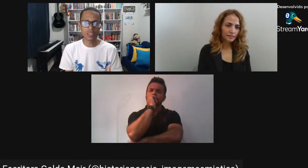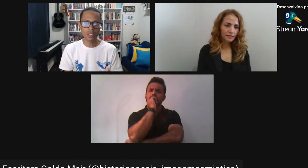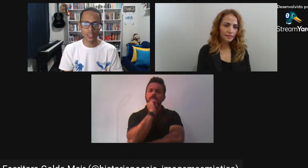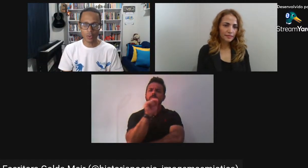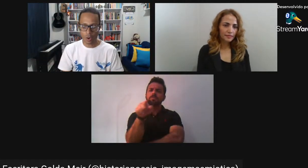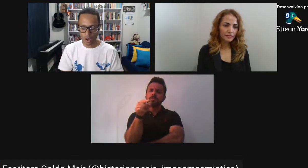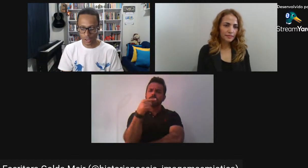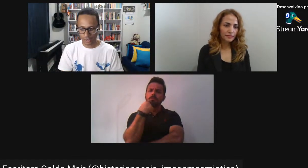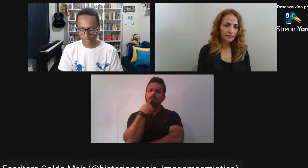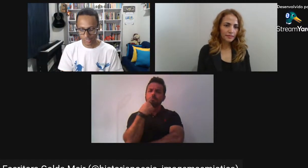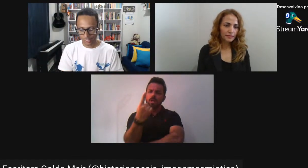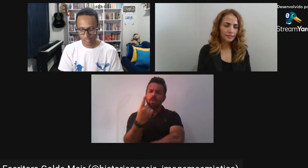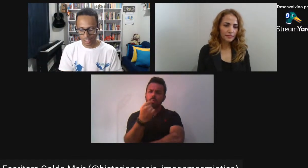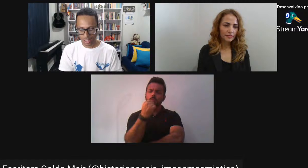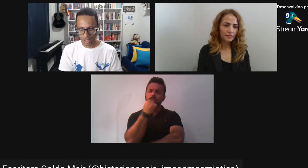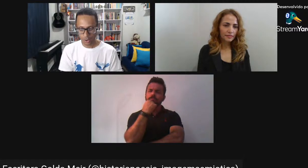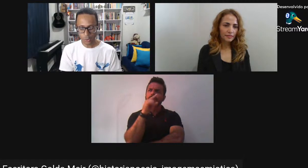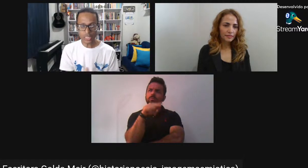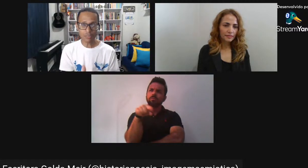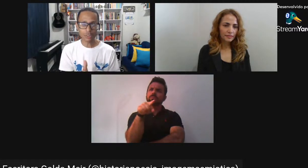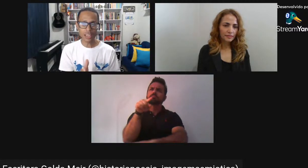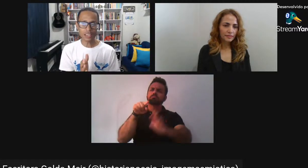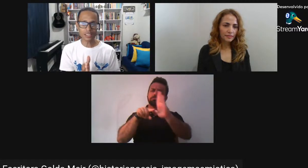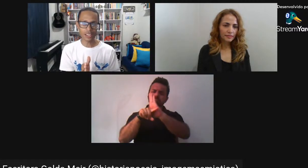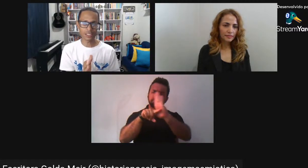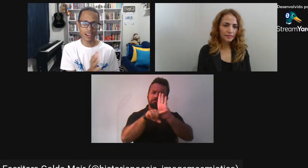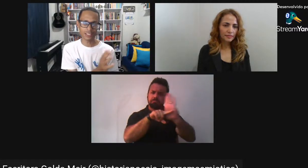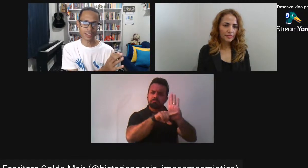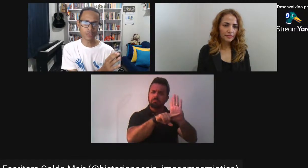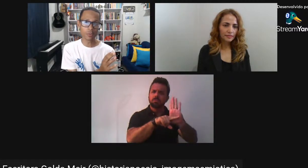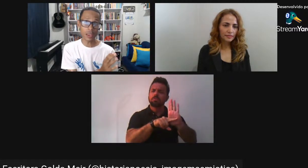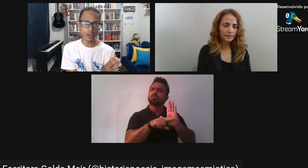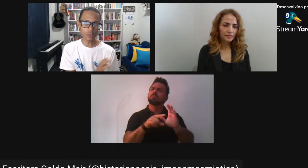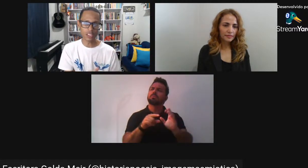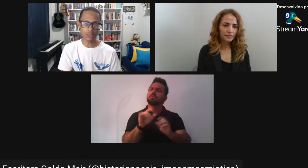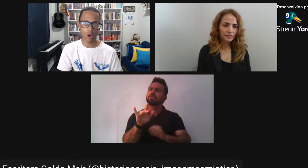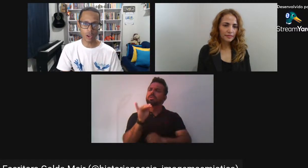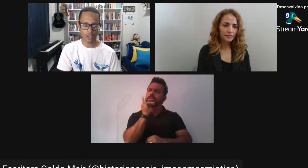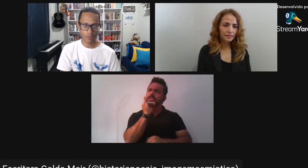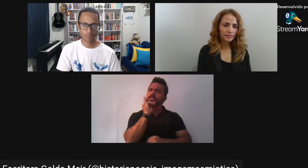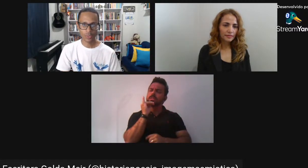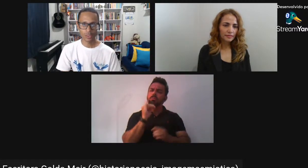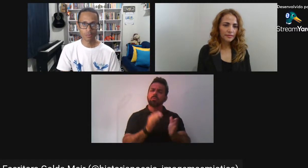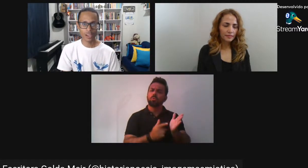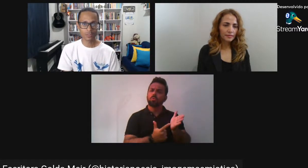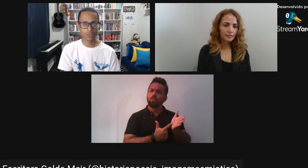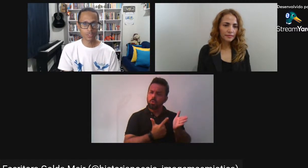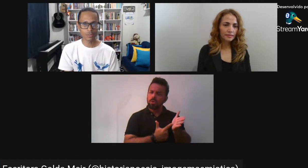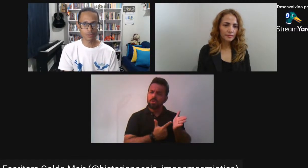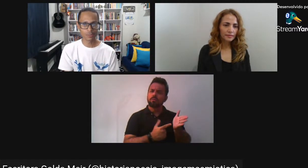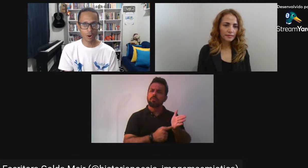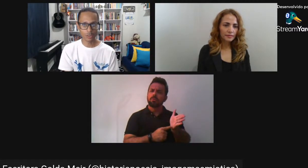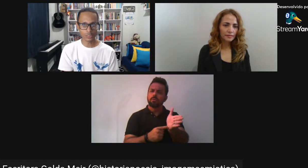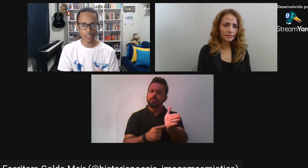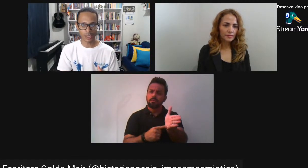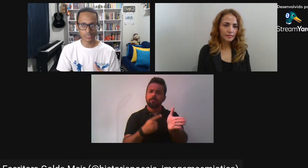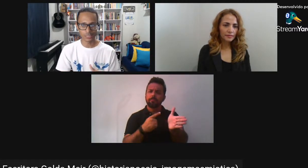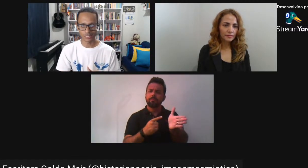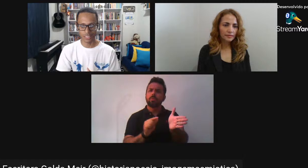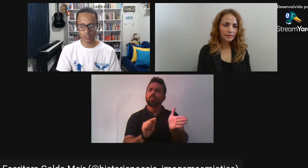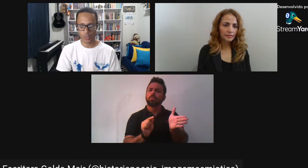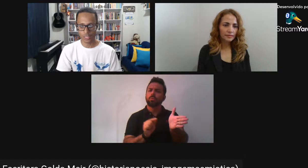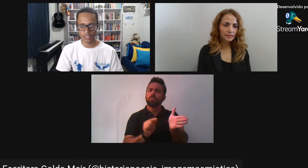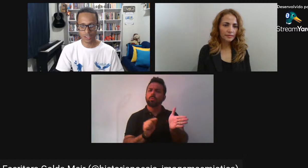tem pesquisado agora O livro Ele retrata um período da história Mas você volta